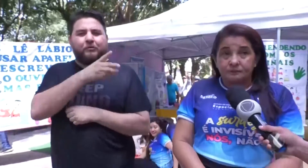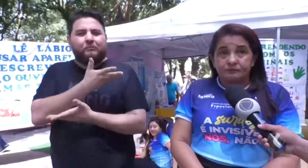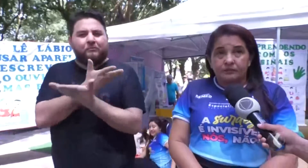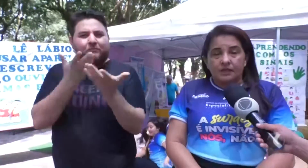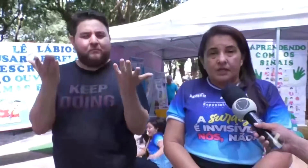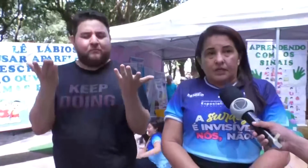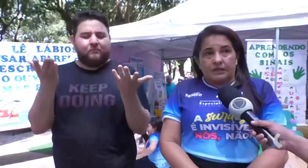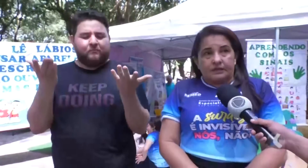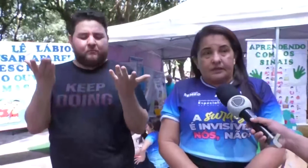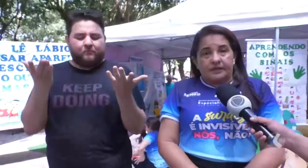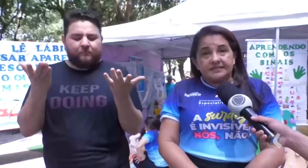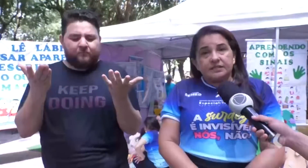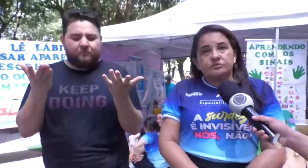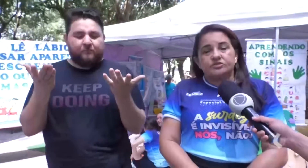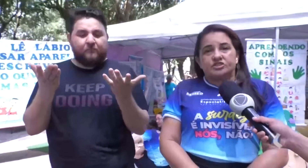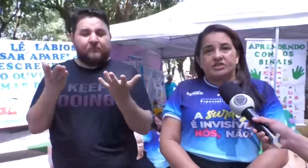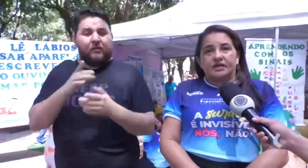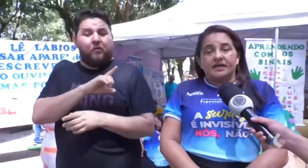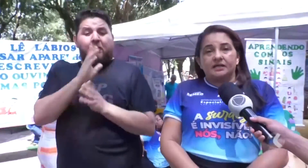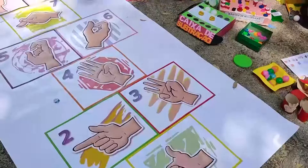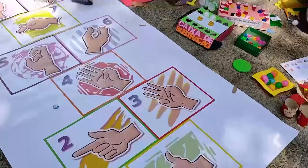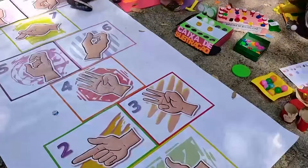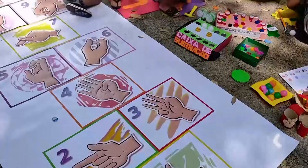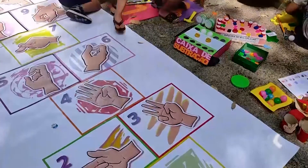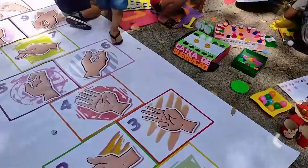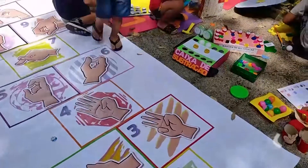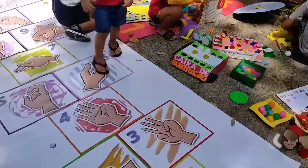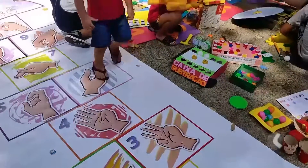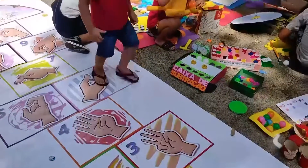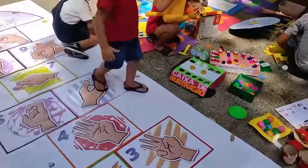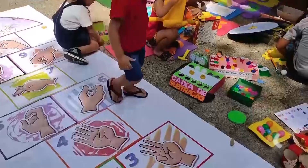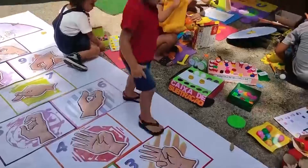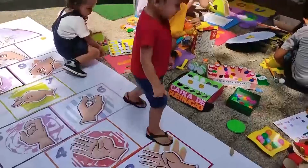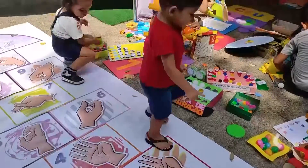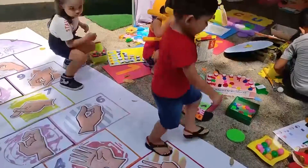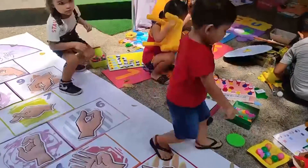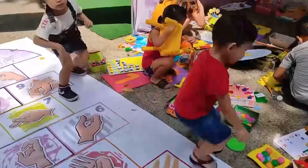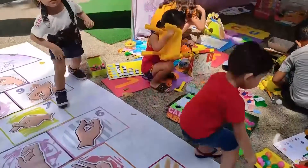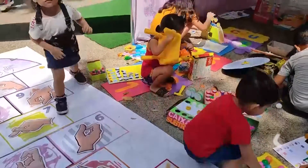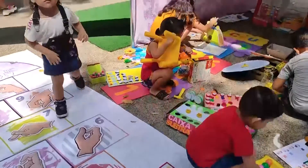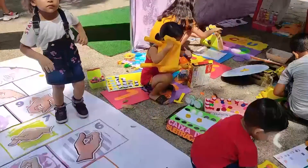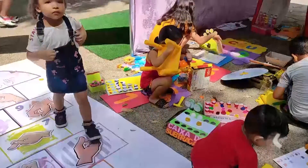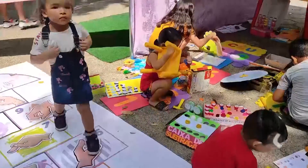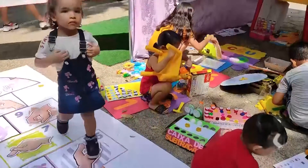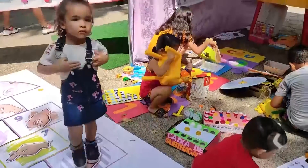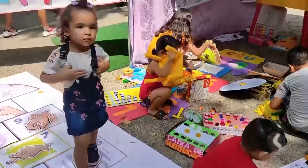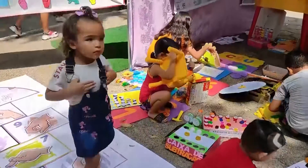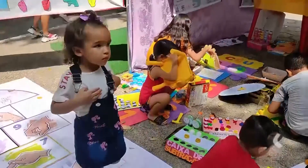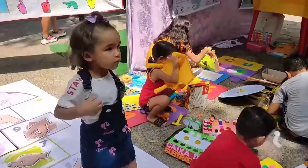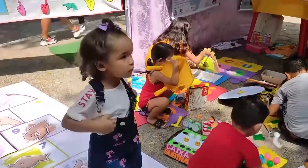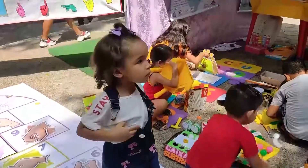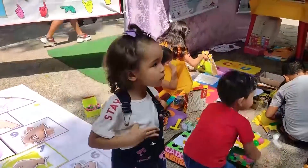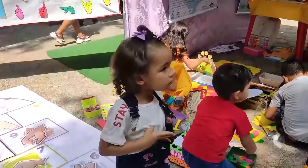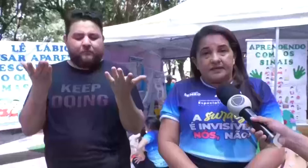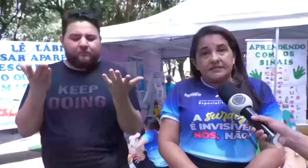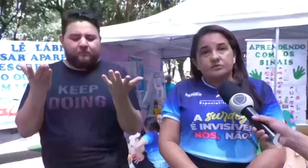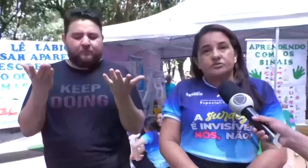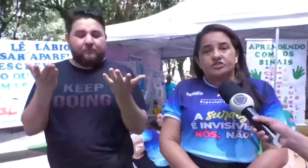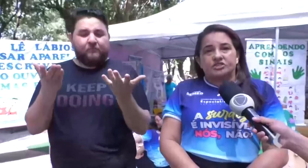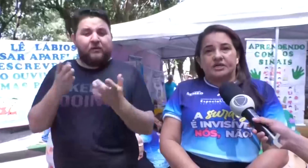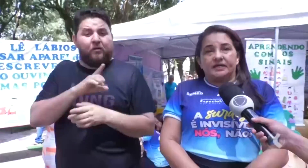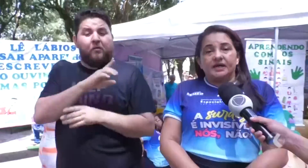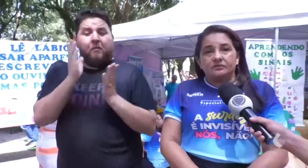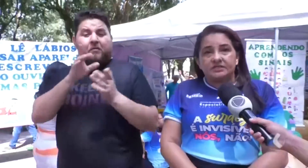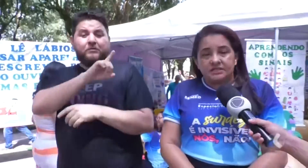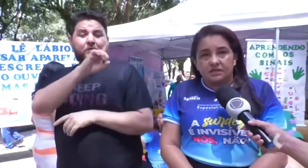coordenadora da Inclusão Especial de Inclusão e fala da importância de levar a sociedade à língua de sinais. Esse